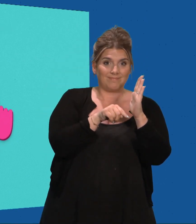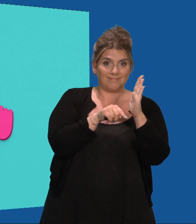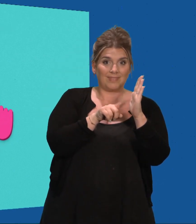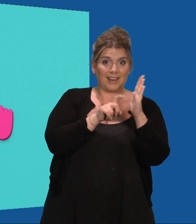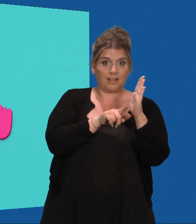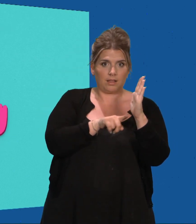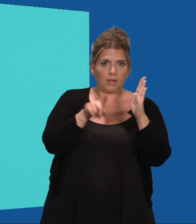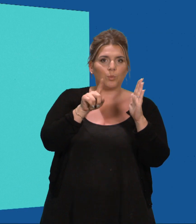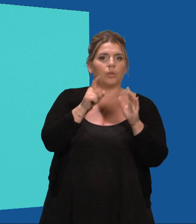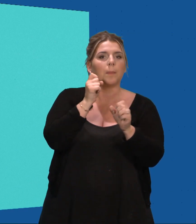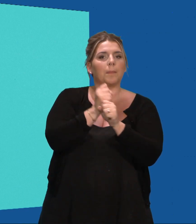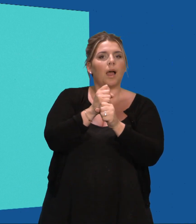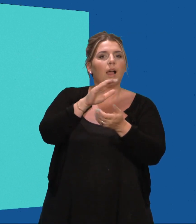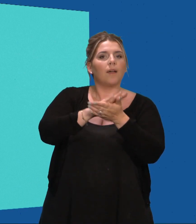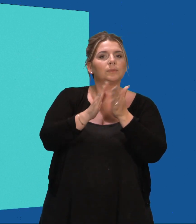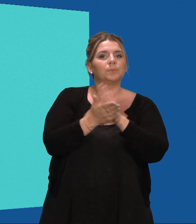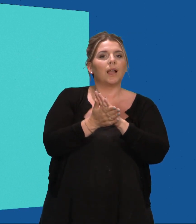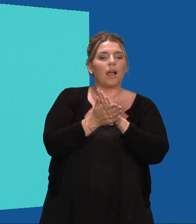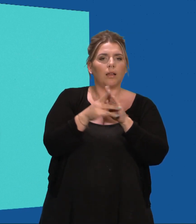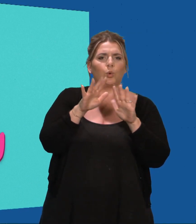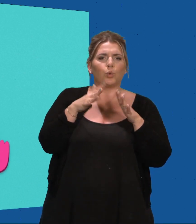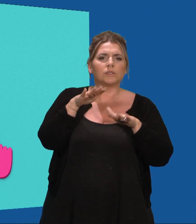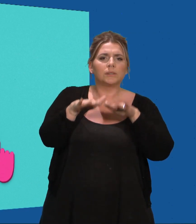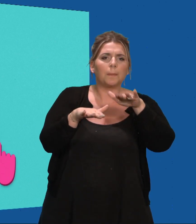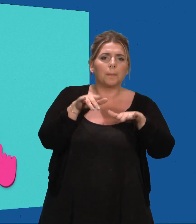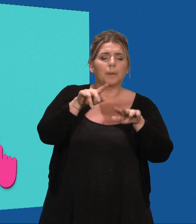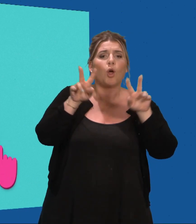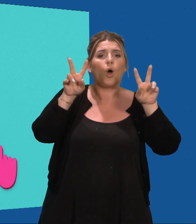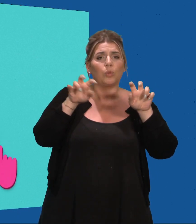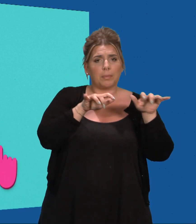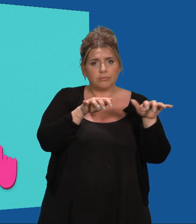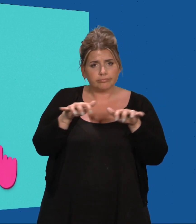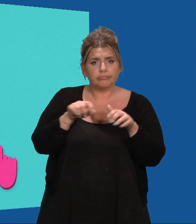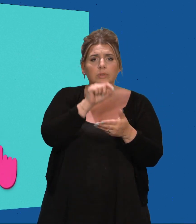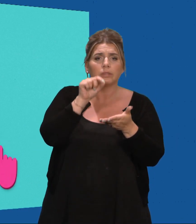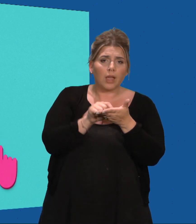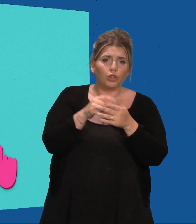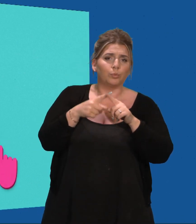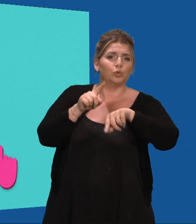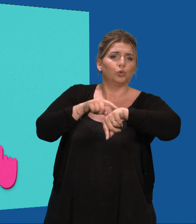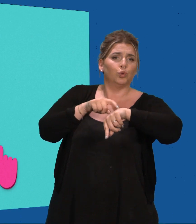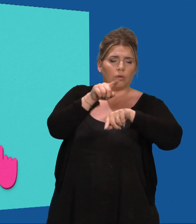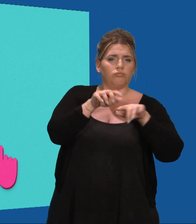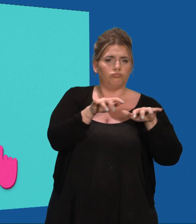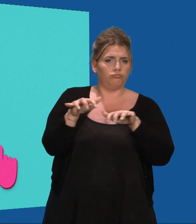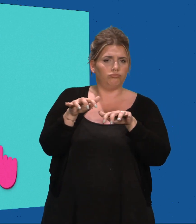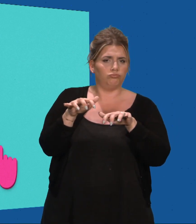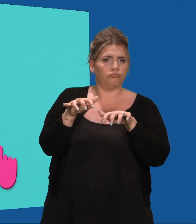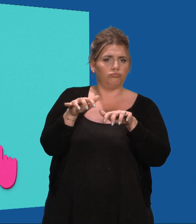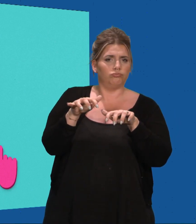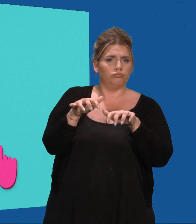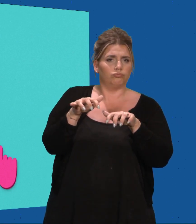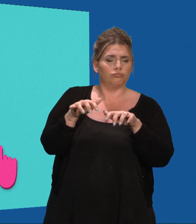Tik vervolgens op Afspraak maken en volg de stappen om een onderwerp, datum en tijdstip te kiezen.